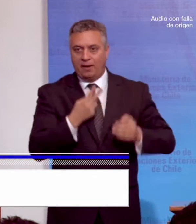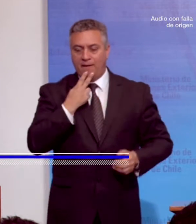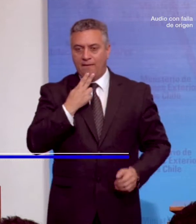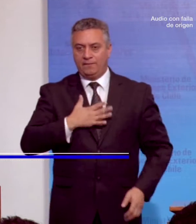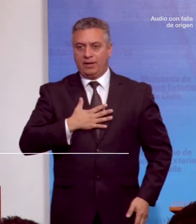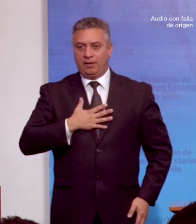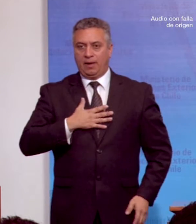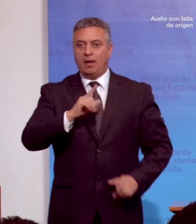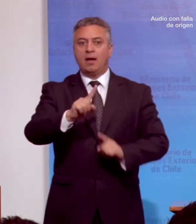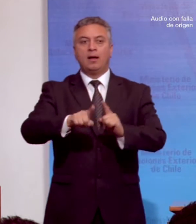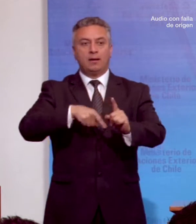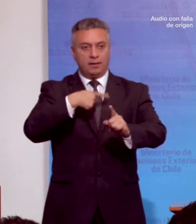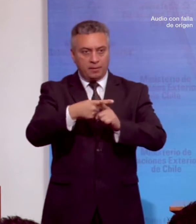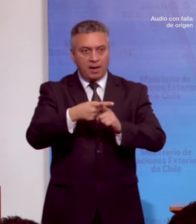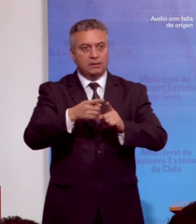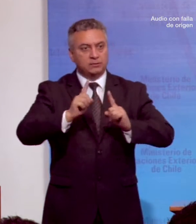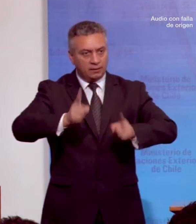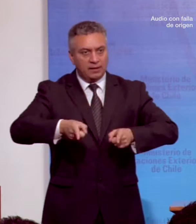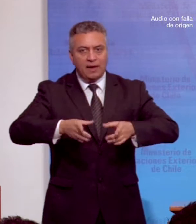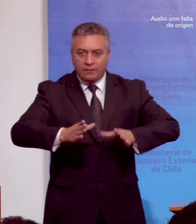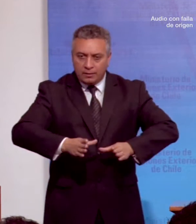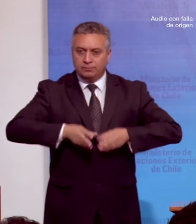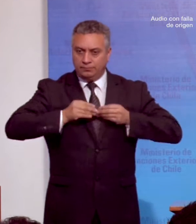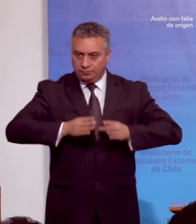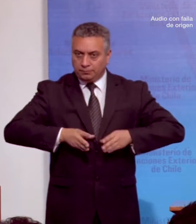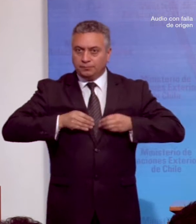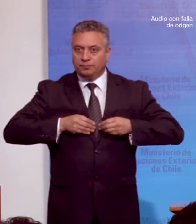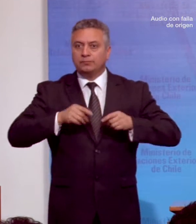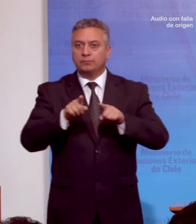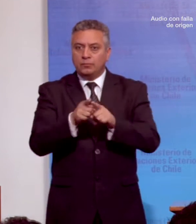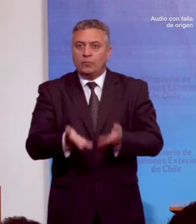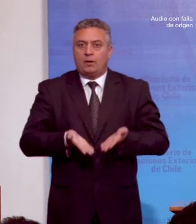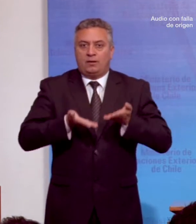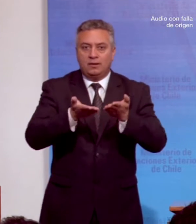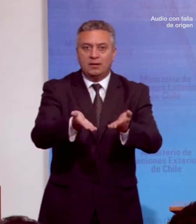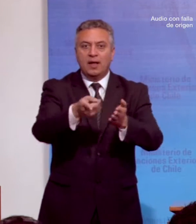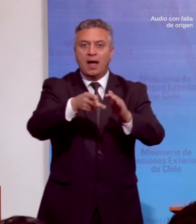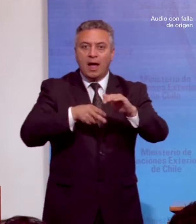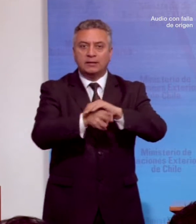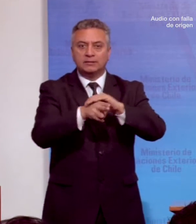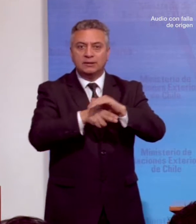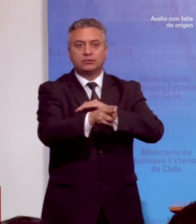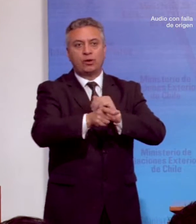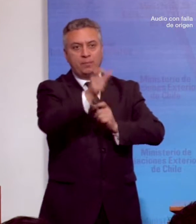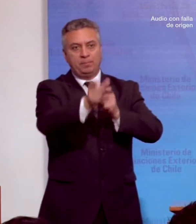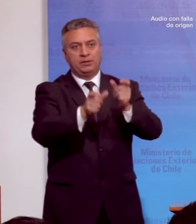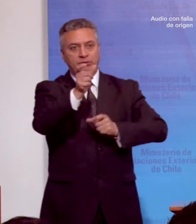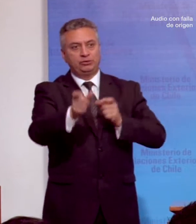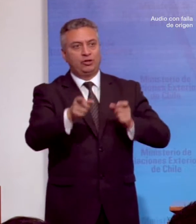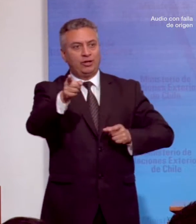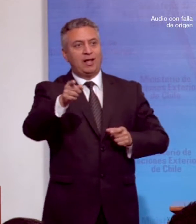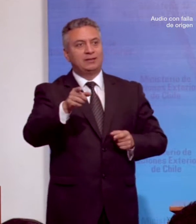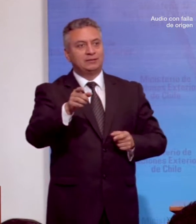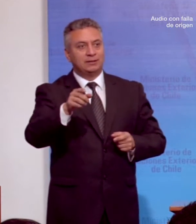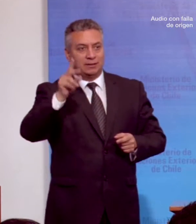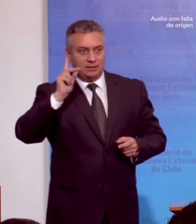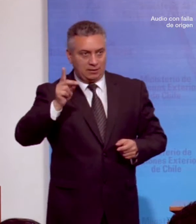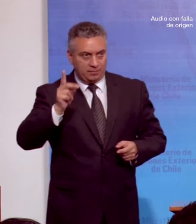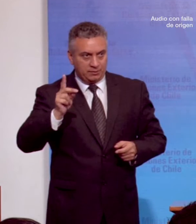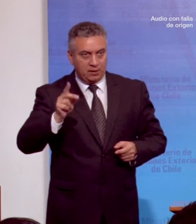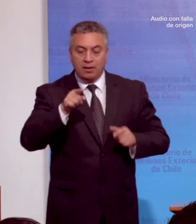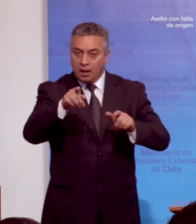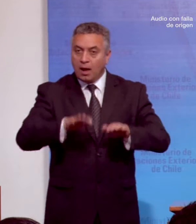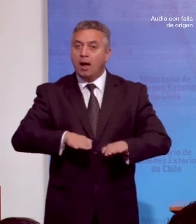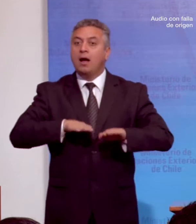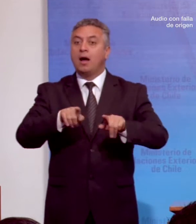se deben adoptar todas las medidas pertinentes para proporcionar acceso a las personas en situación de discapacidad, al